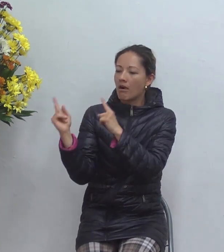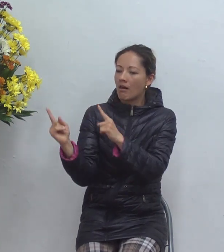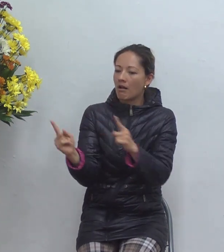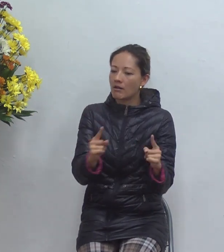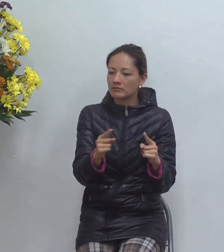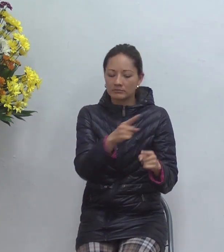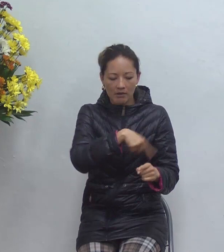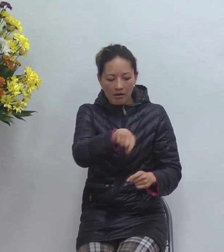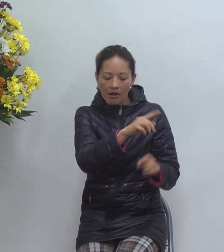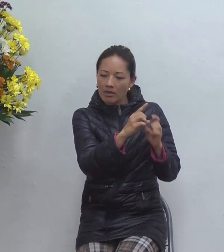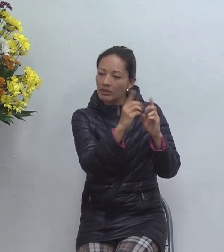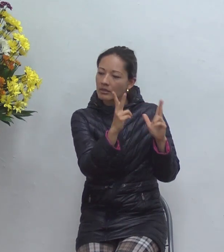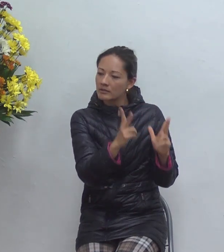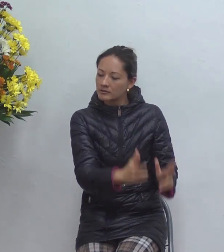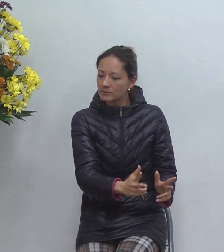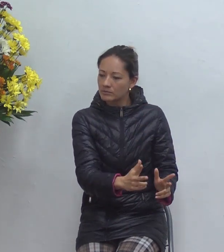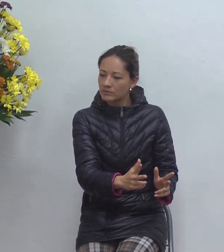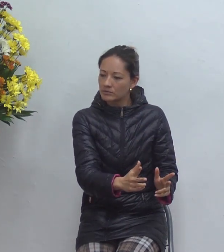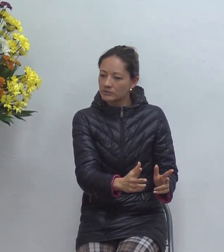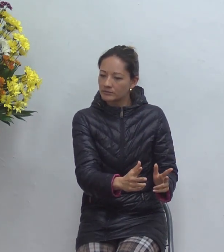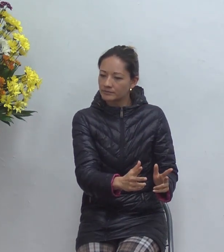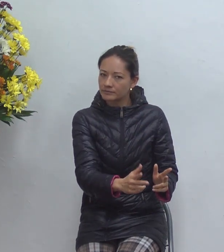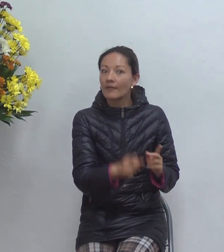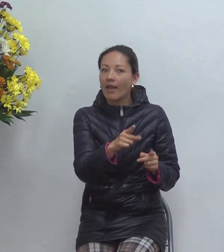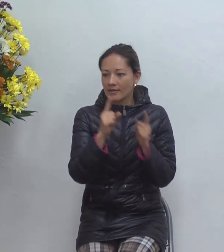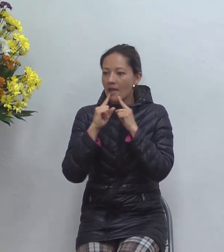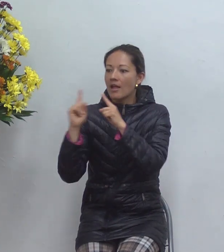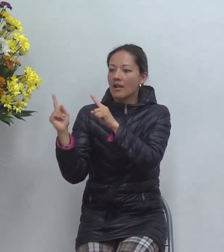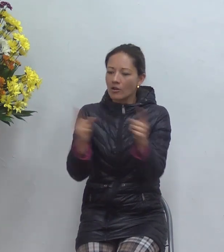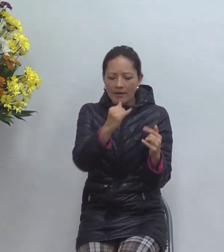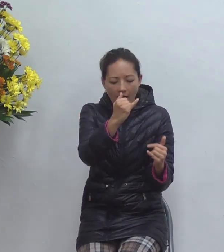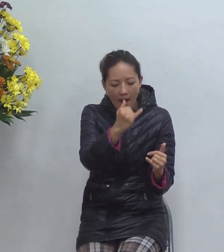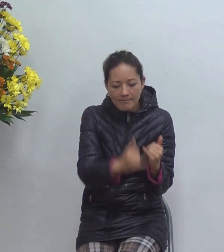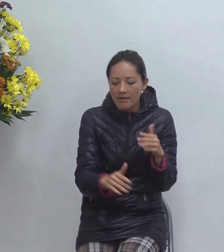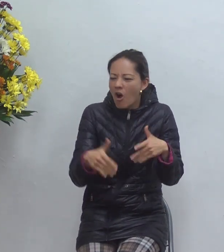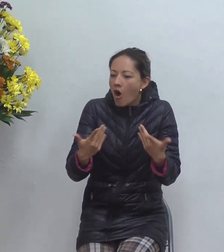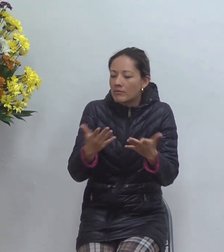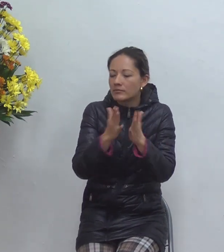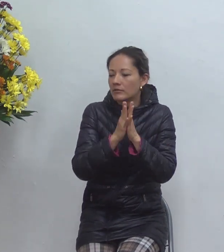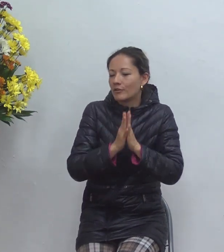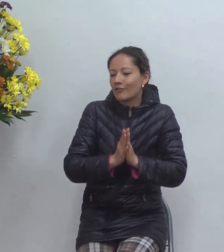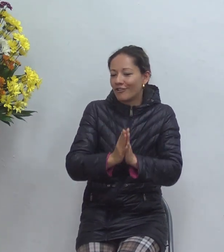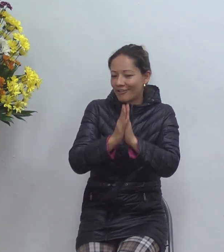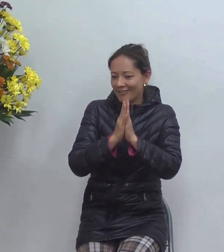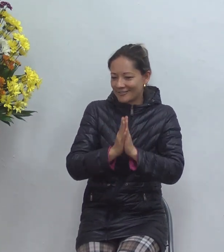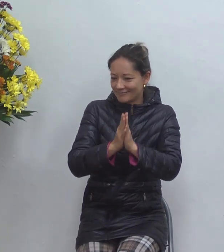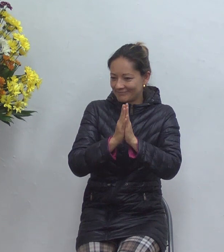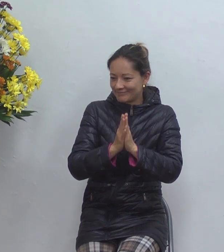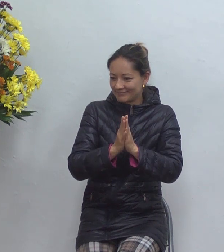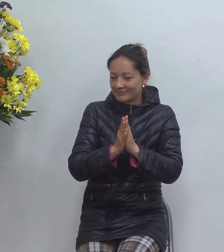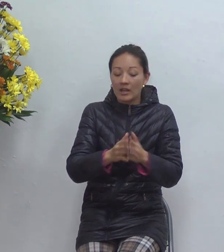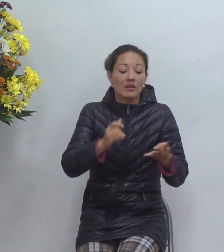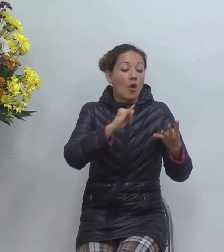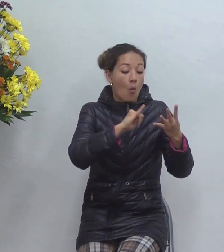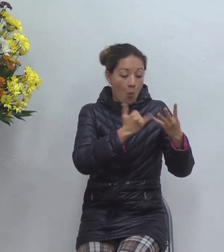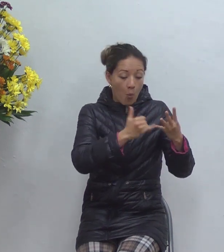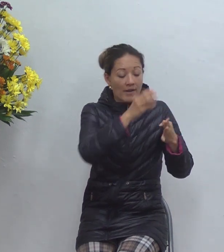discípulos que terminará en una oración sea juan capítulo 13 14 15 16 y 17 5